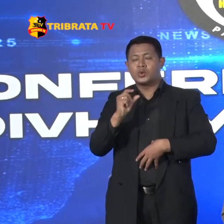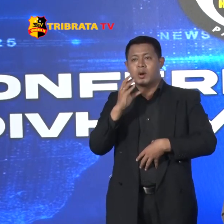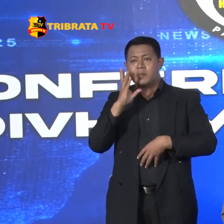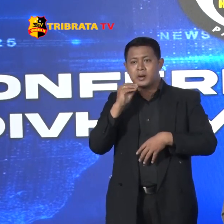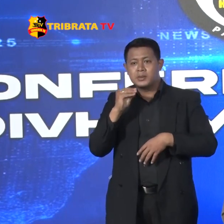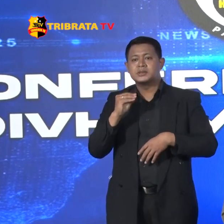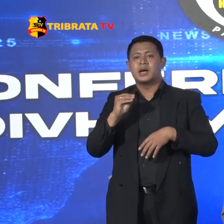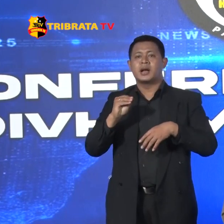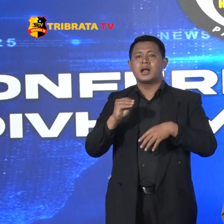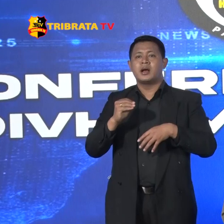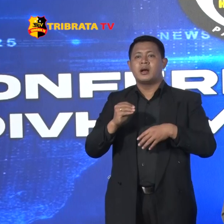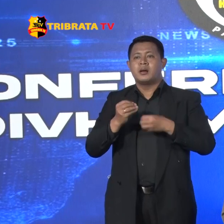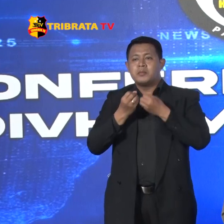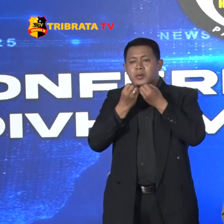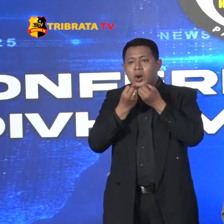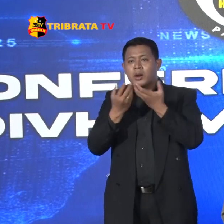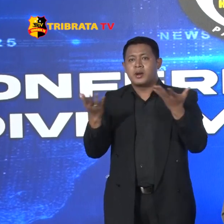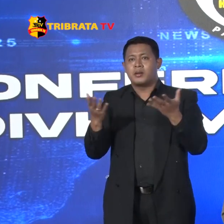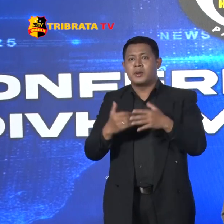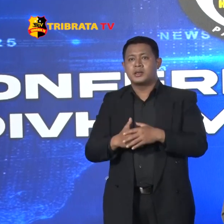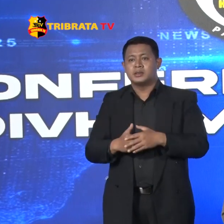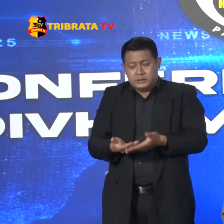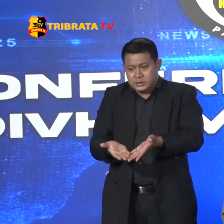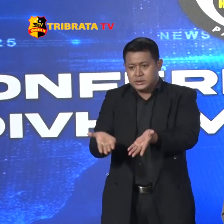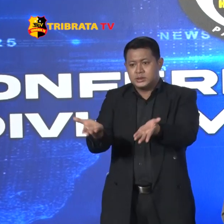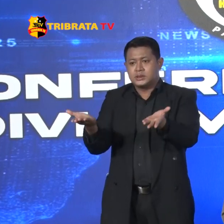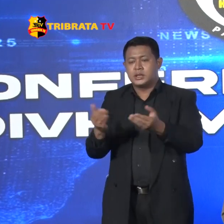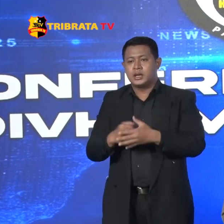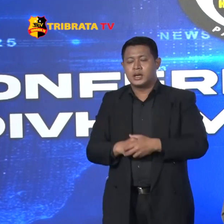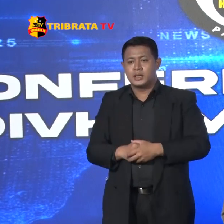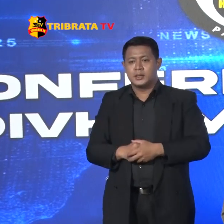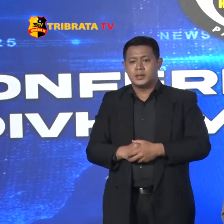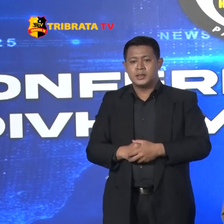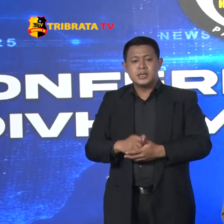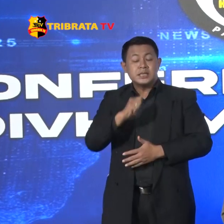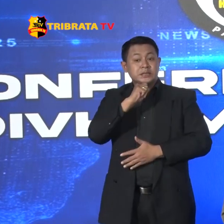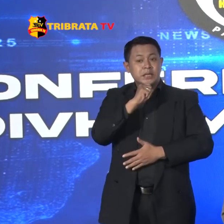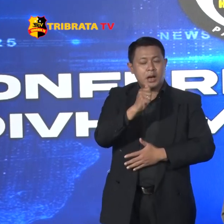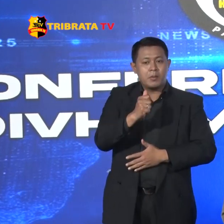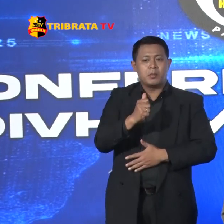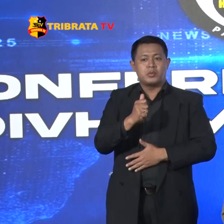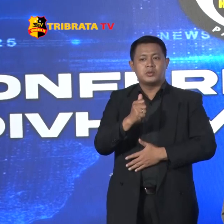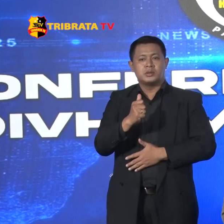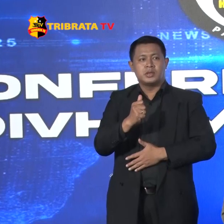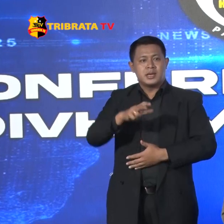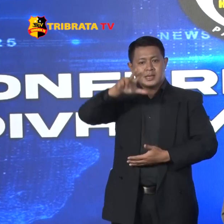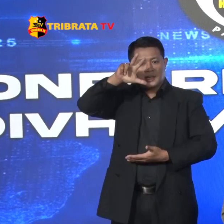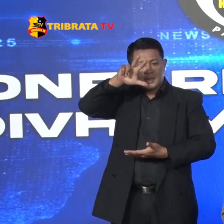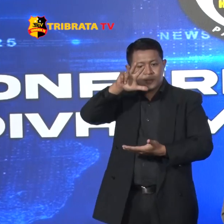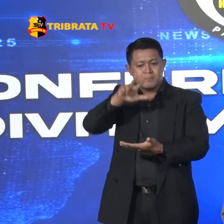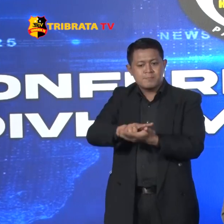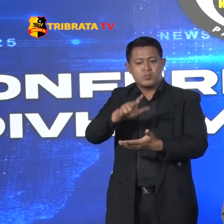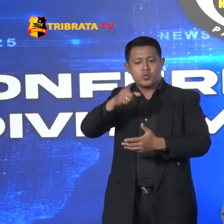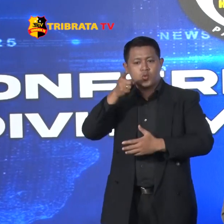Berbicara Mengeluarkan Pendapat Jadi Silahkan Saja Siapapun Yang Ditegakkan